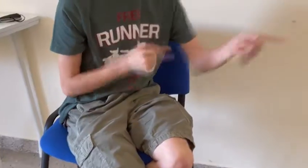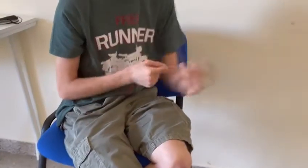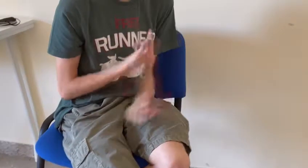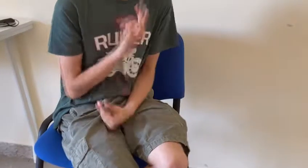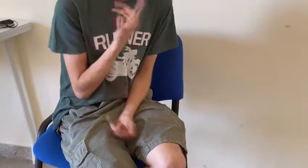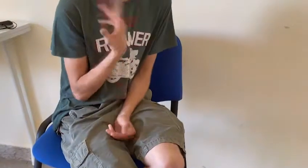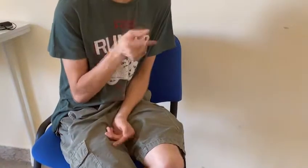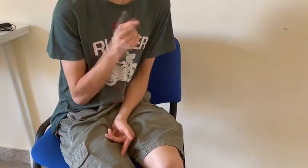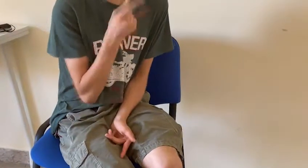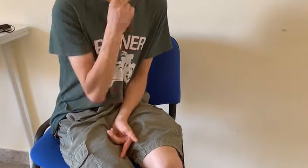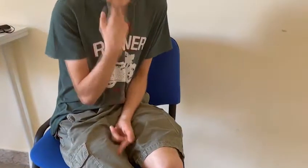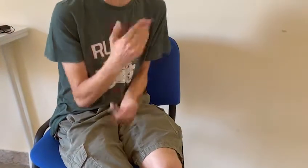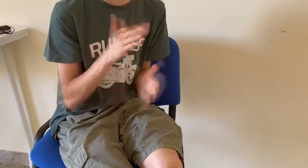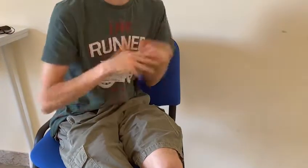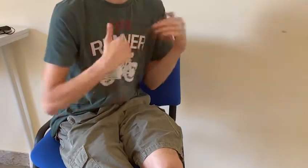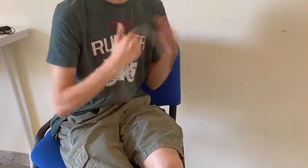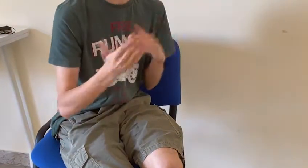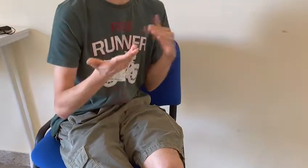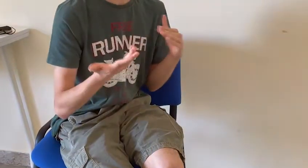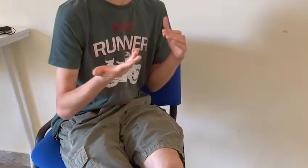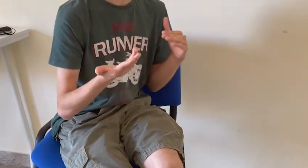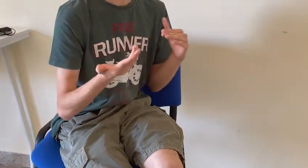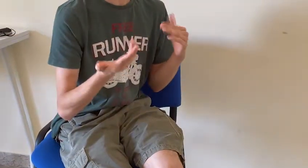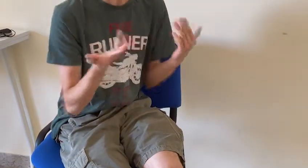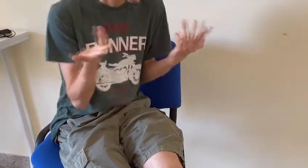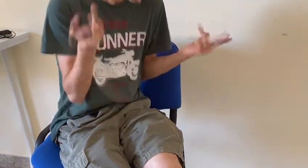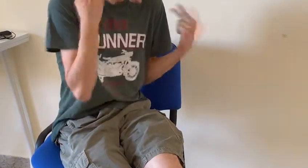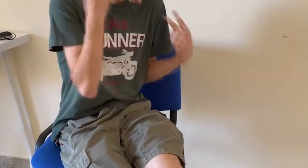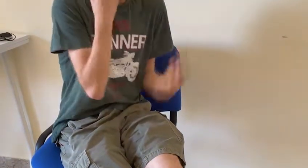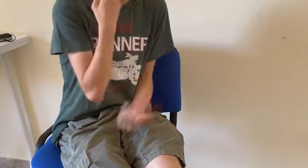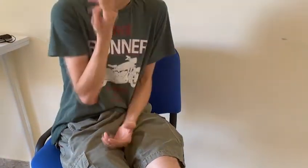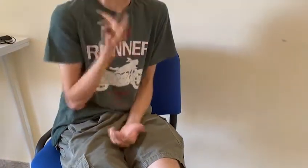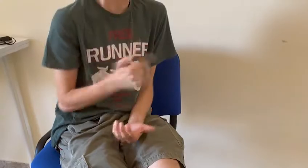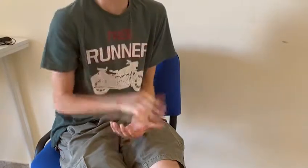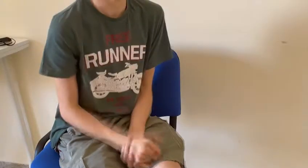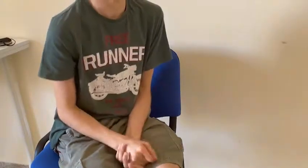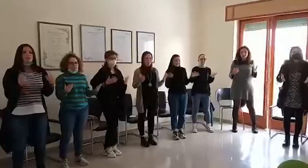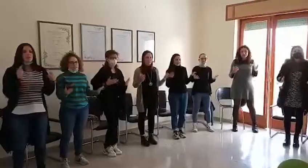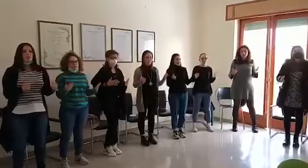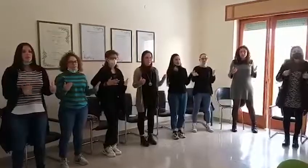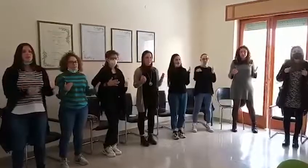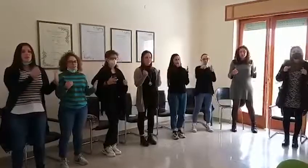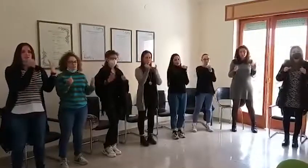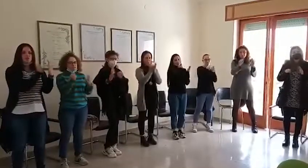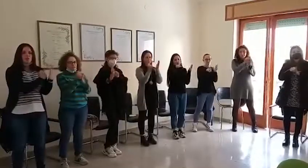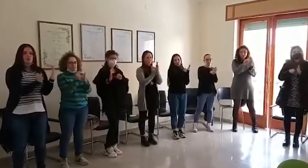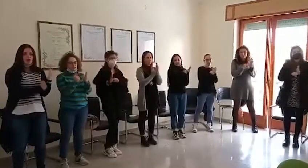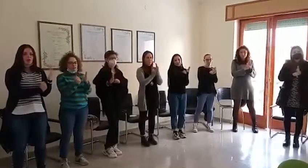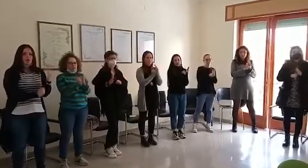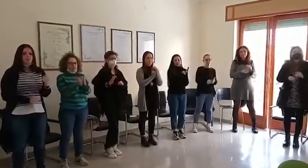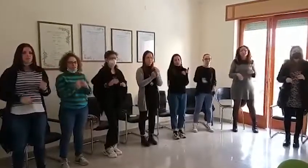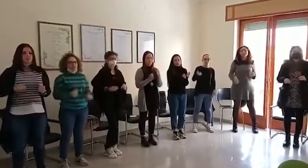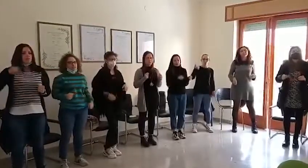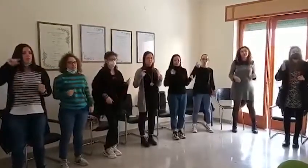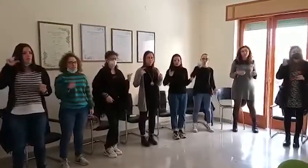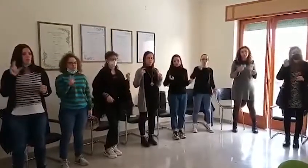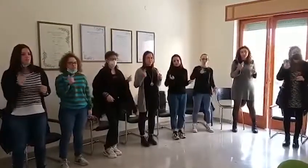appannaggio di tutti. L'obiettivo, nelle parole di Vincenzo Cimino, presidente regionale dell'Ordine dei giornalisti, quello di avere